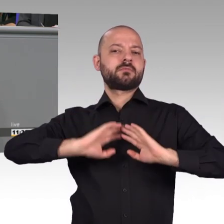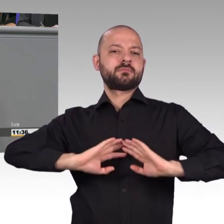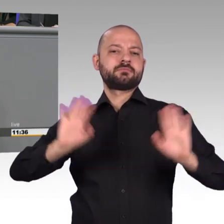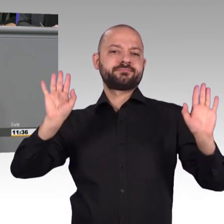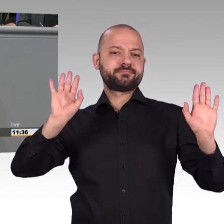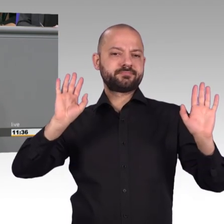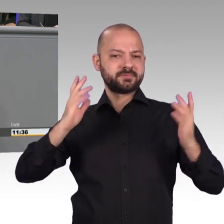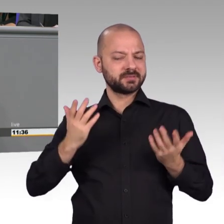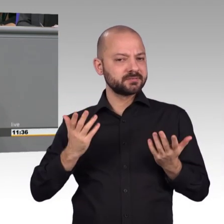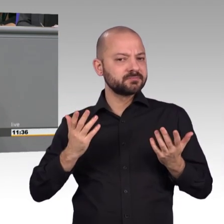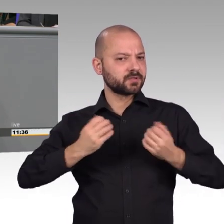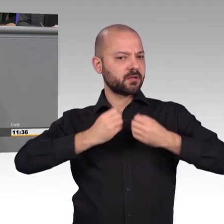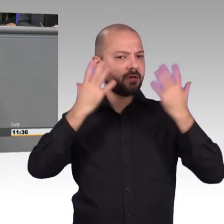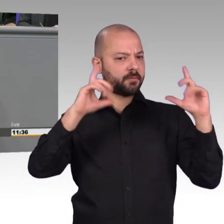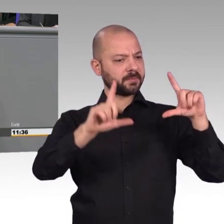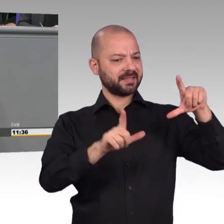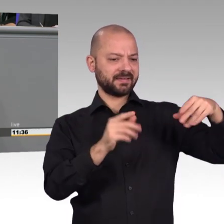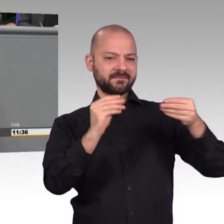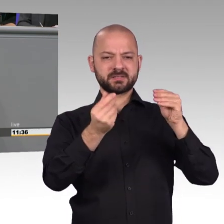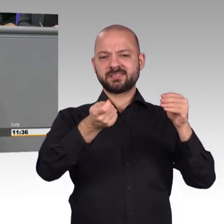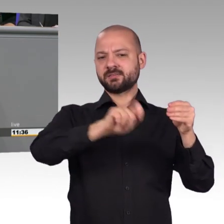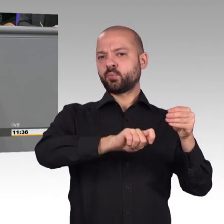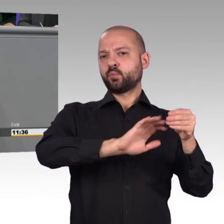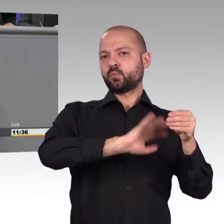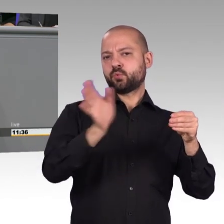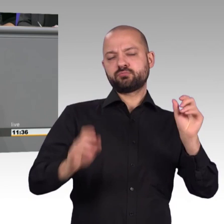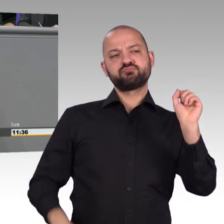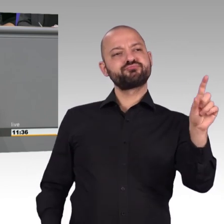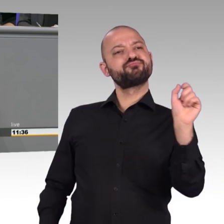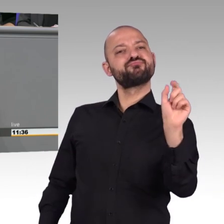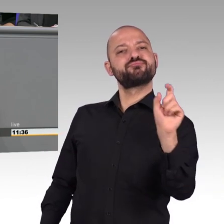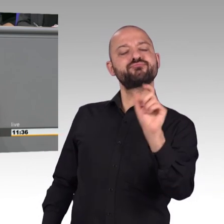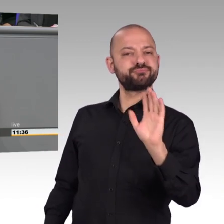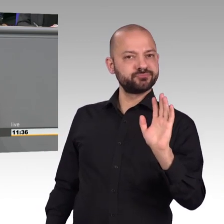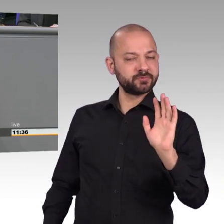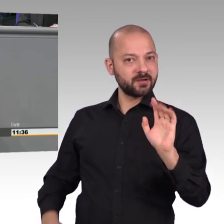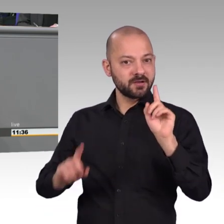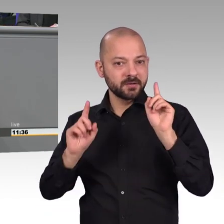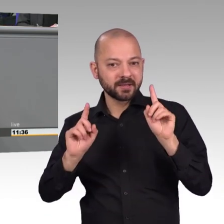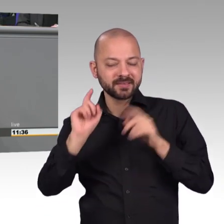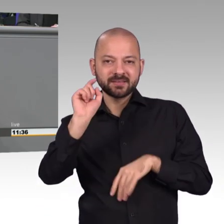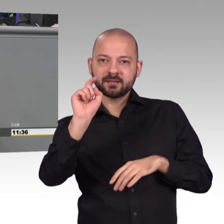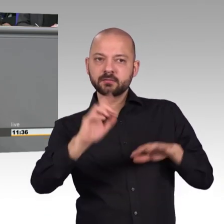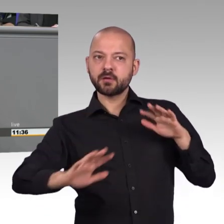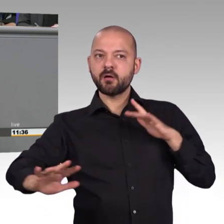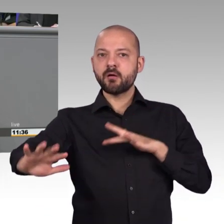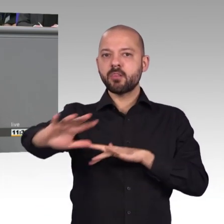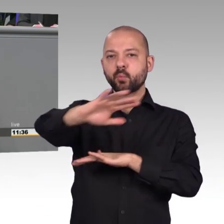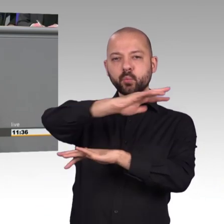Brief mit Sicherheitsbriefumschlag. Den hätte ich mir in der DDR auch gewünscht. Meine Briefe kamen damals